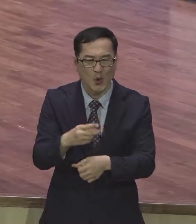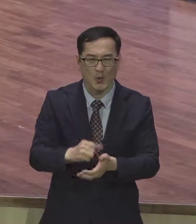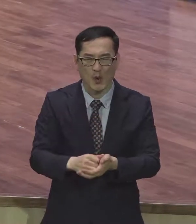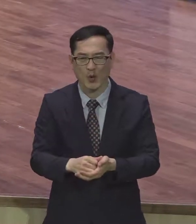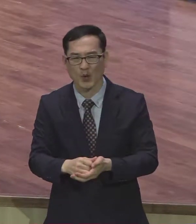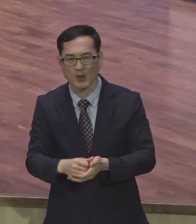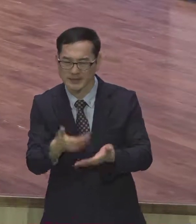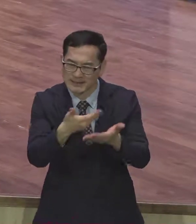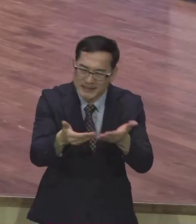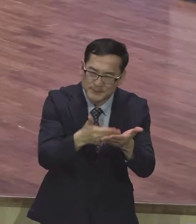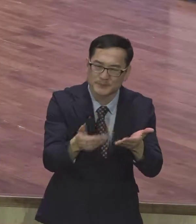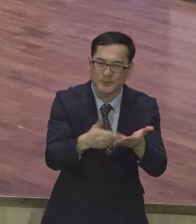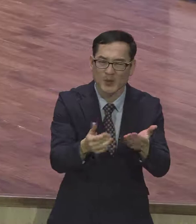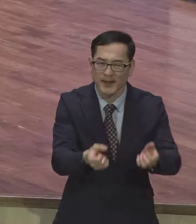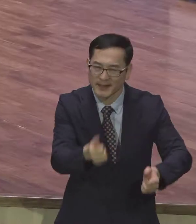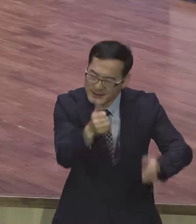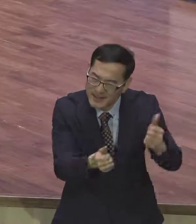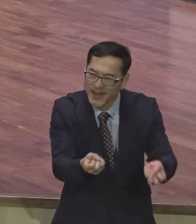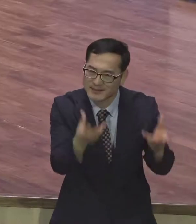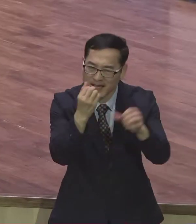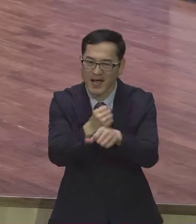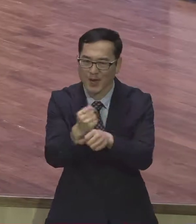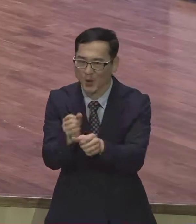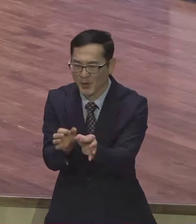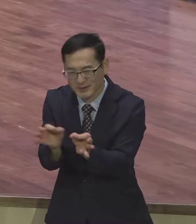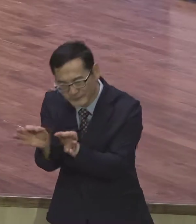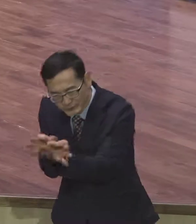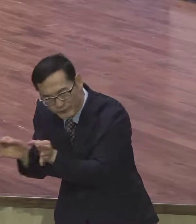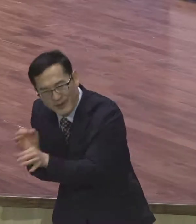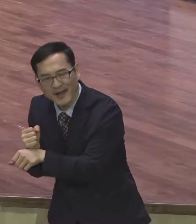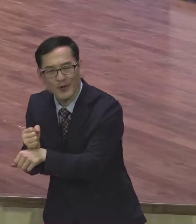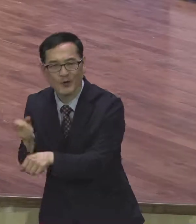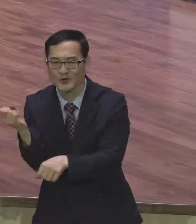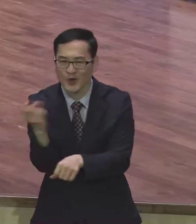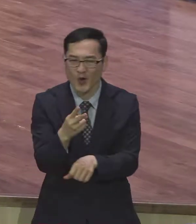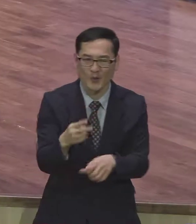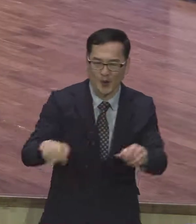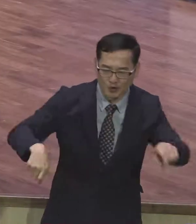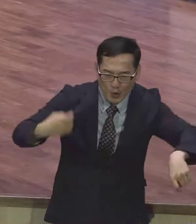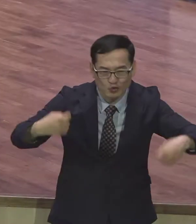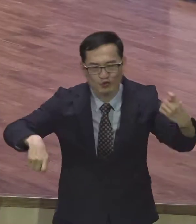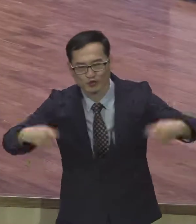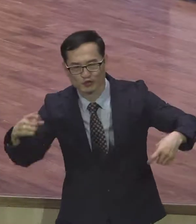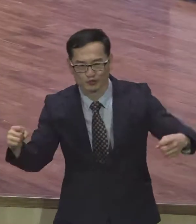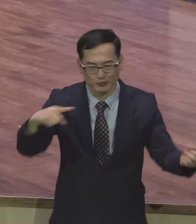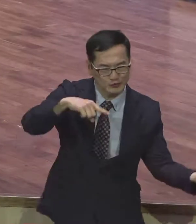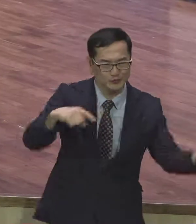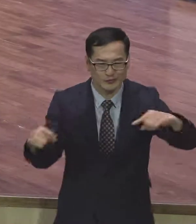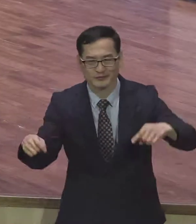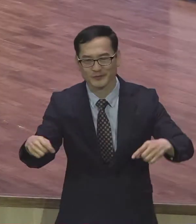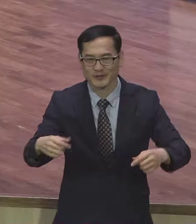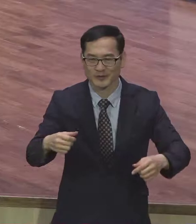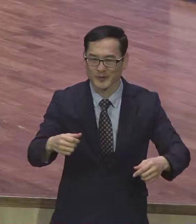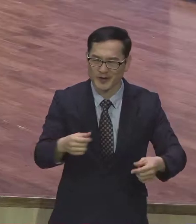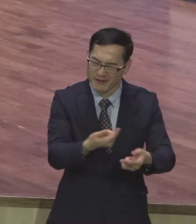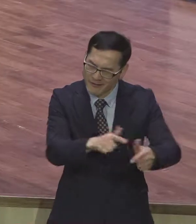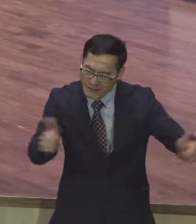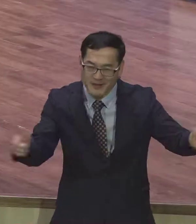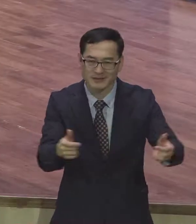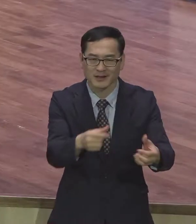잔치 프리마켓 배록시장 족구 대회 감사 찬양 페스티벌 10월 한 달 동안 계속됩니다 10월